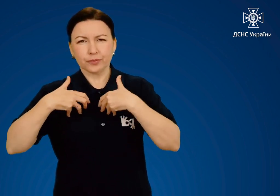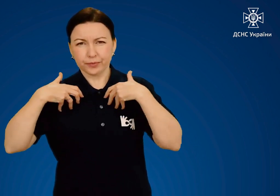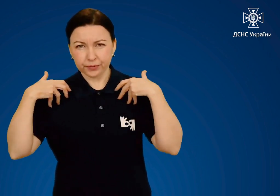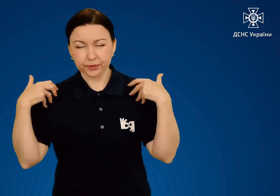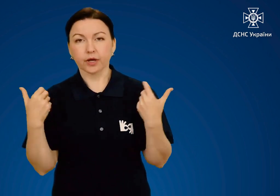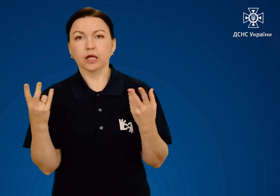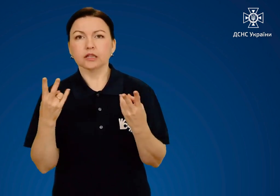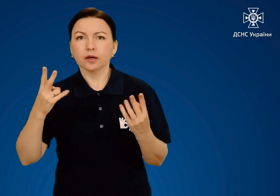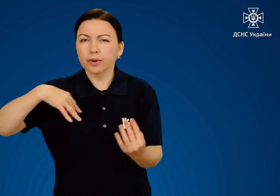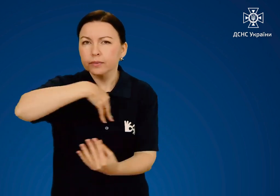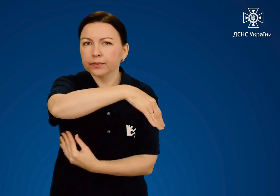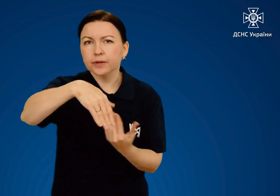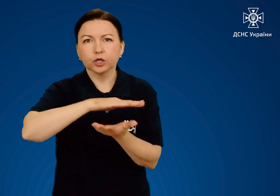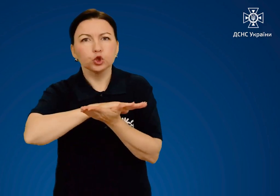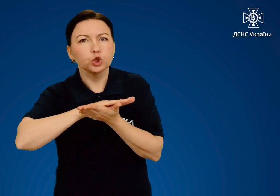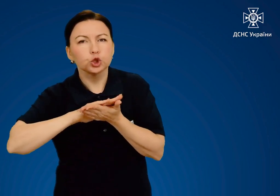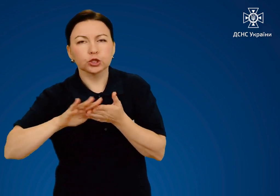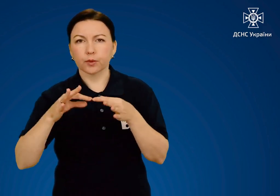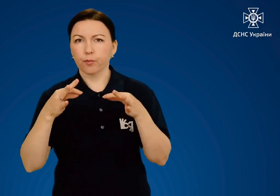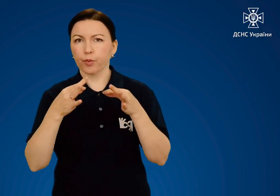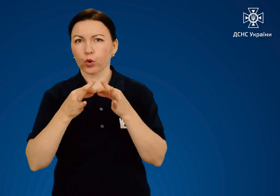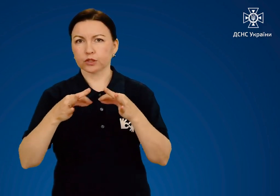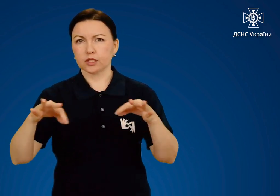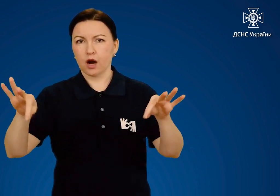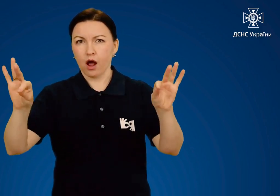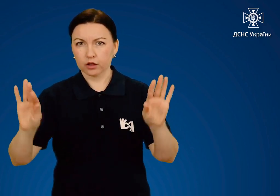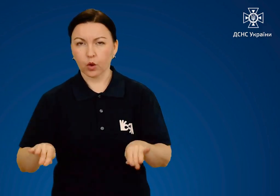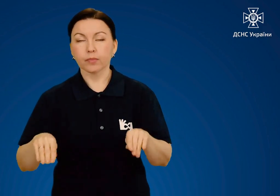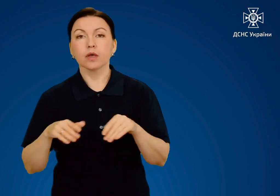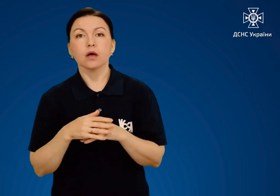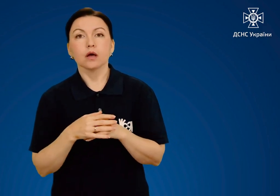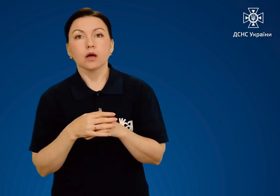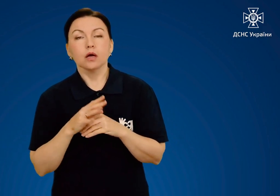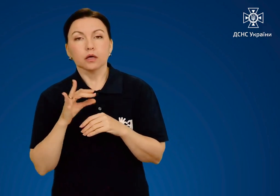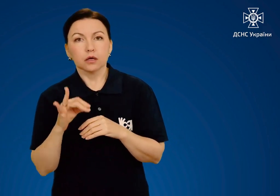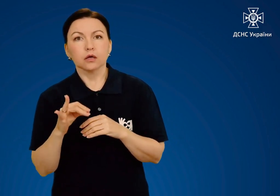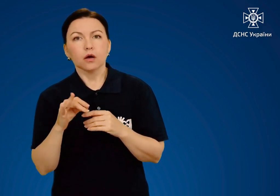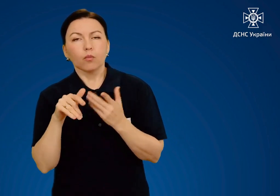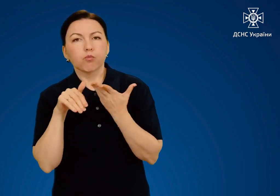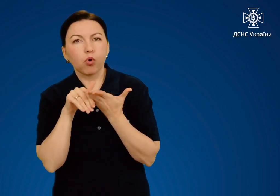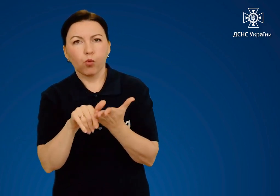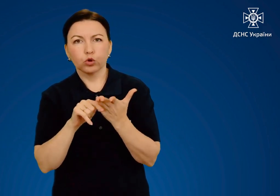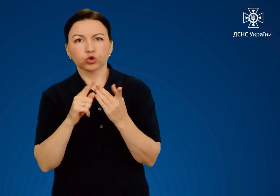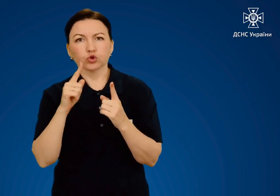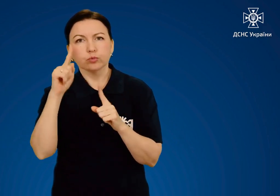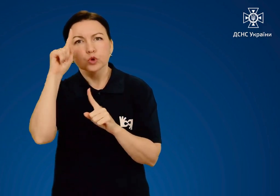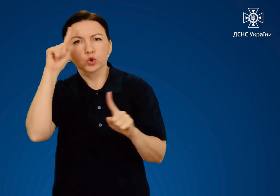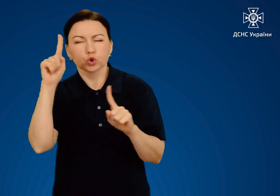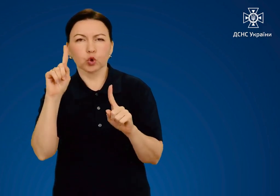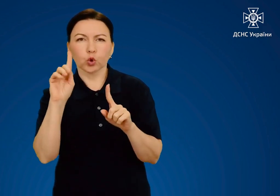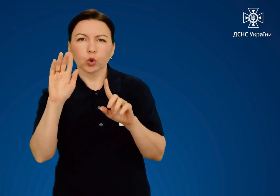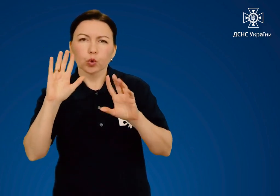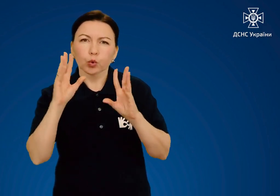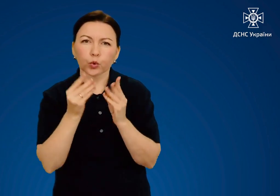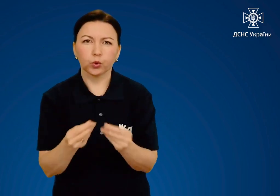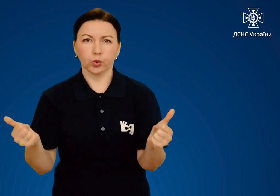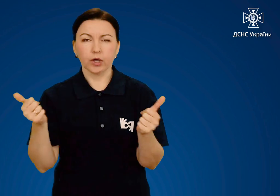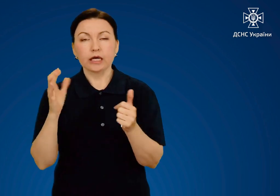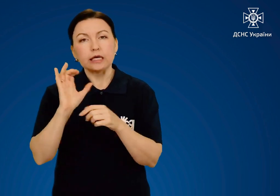краще всього загорнути в чисте простирадло, вжити заходів проти шоку і направити